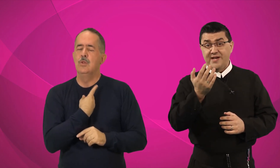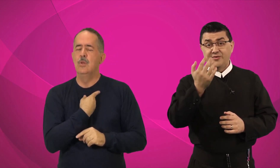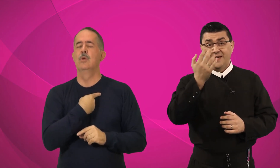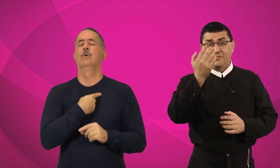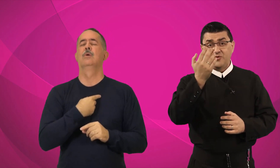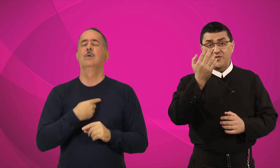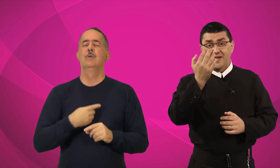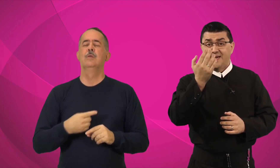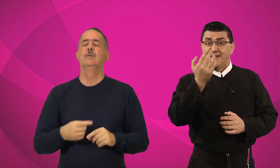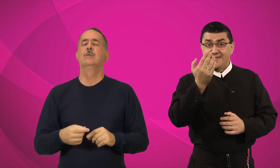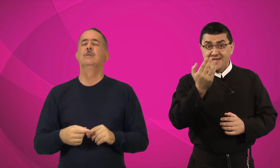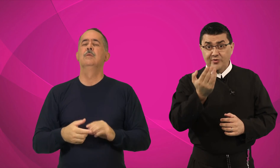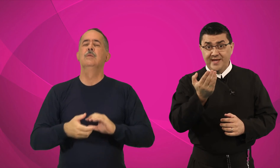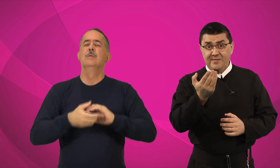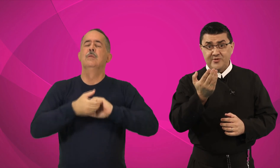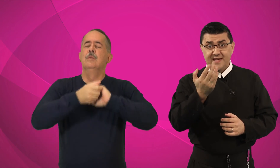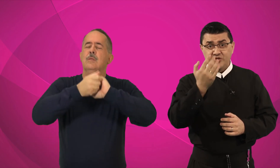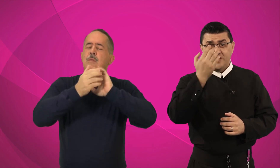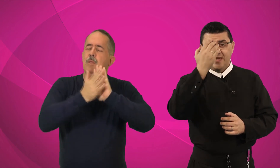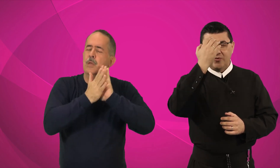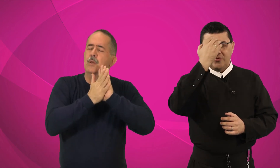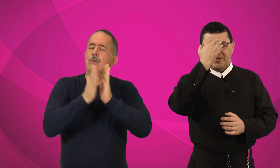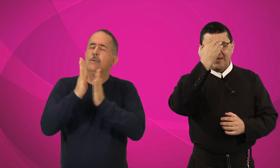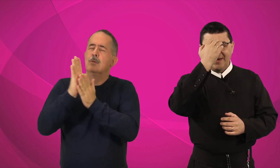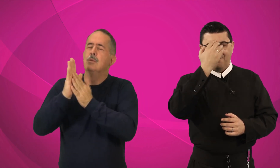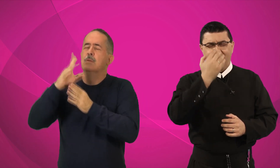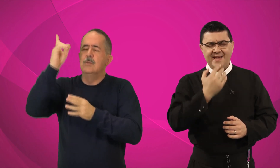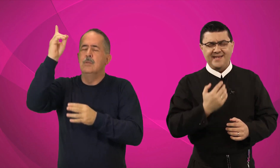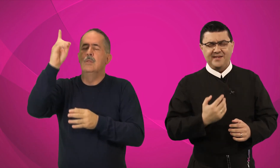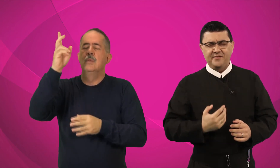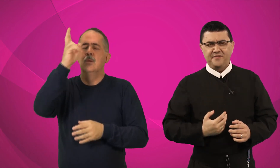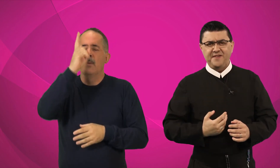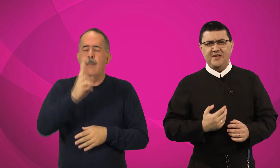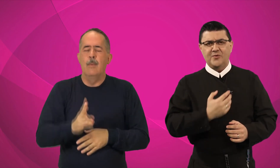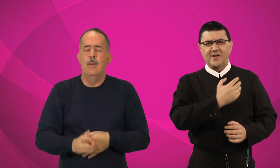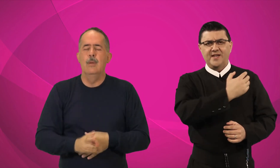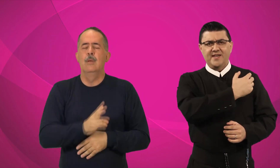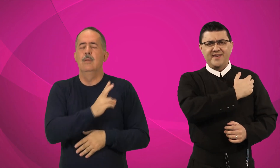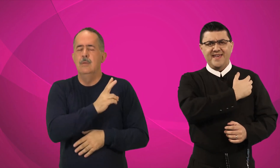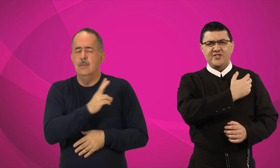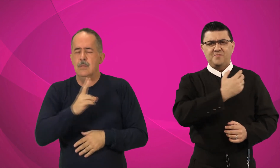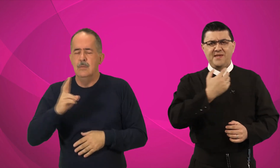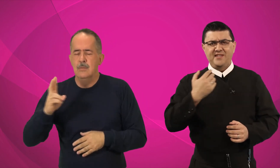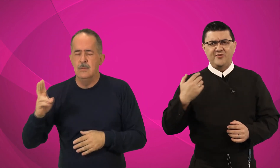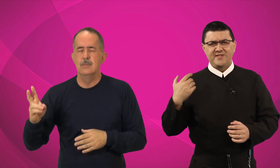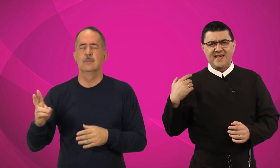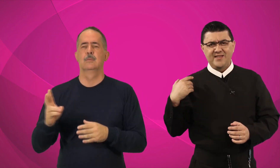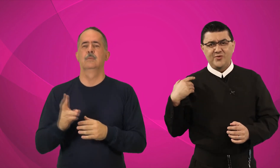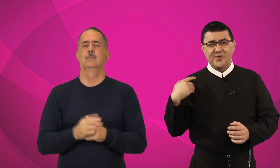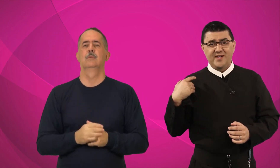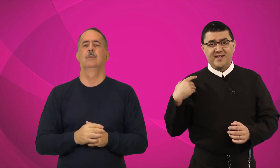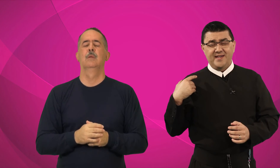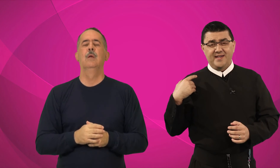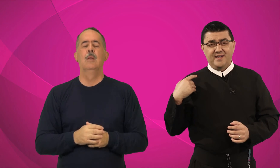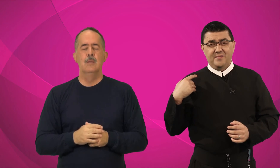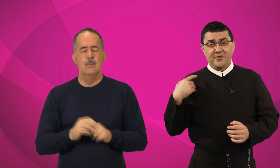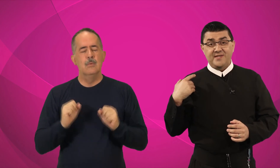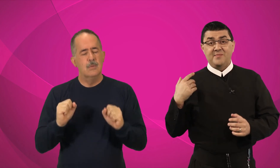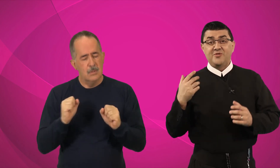saudamos, e saudamos a este Deus, que é Pai, Filho e Espírito Santo, possamos